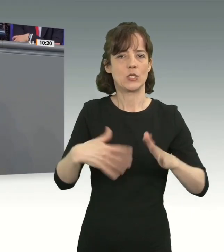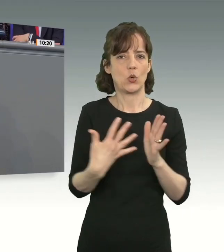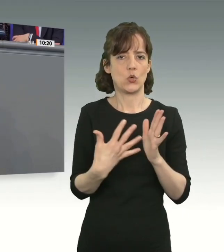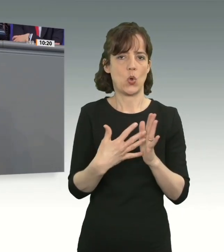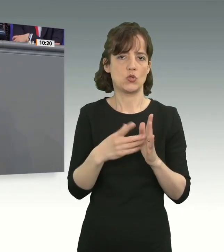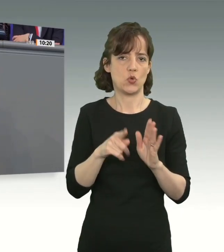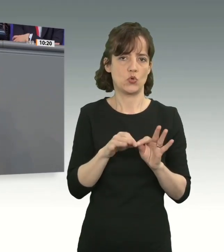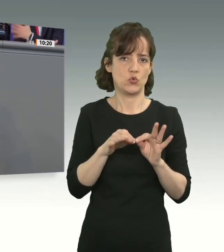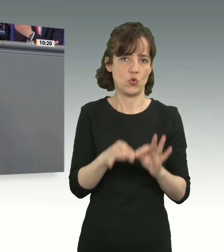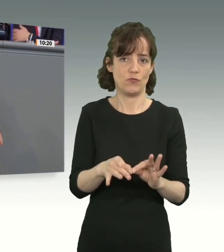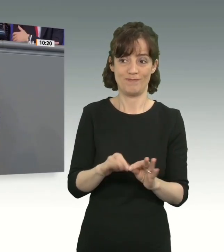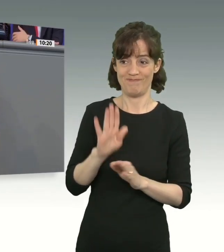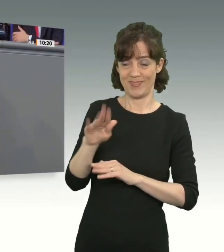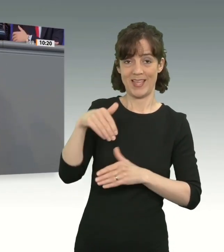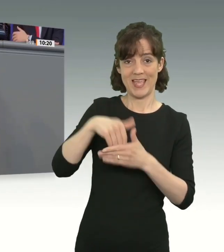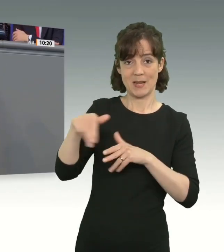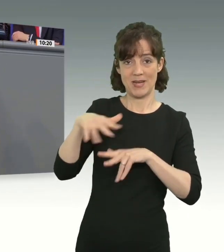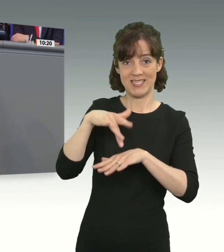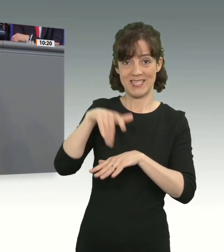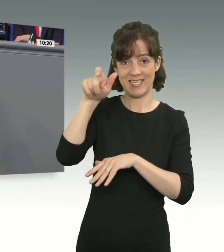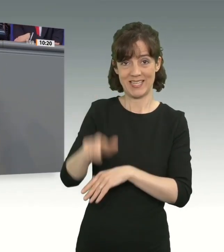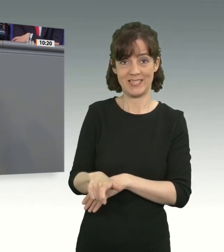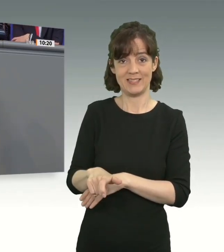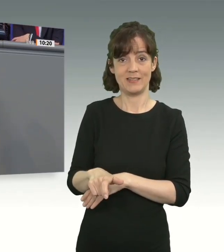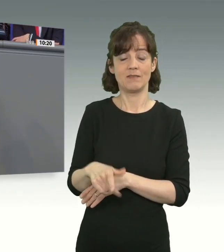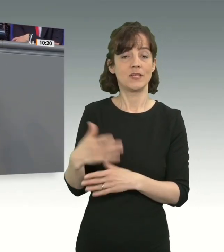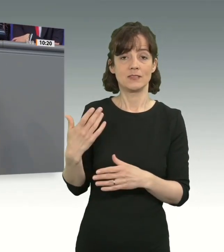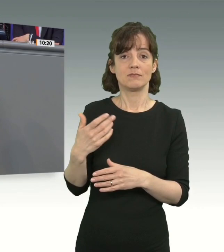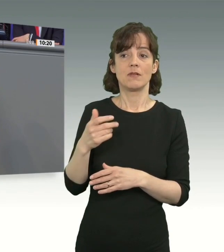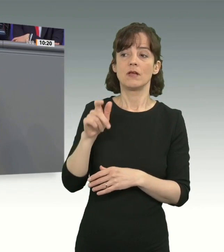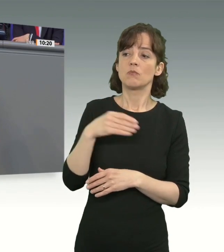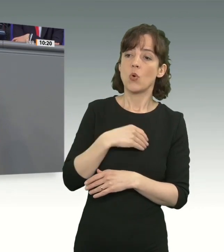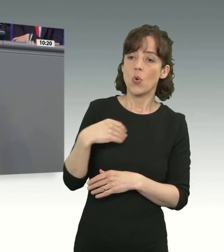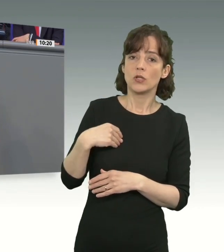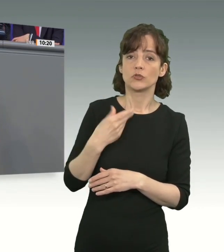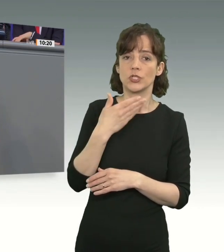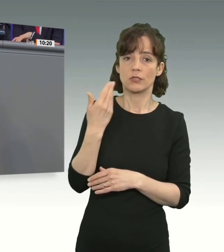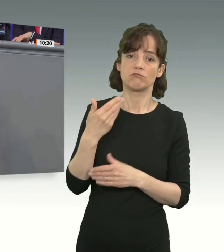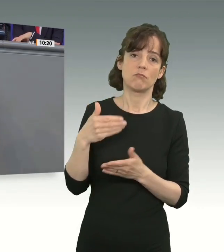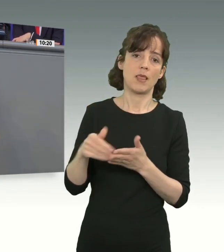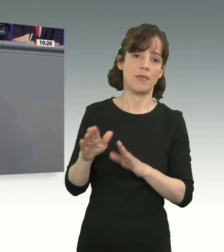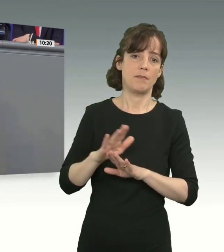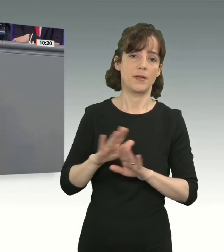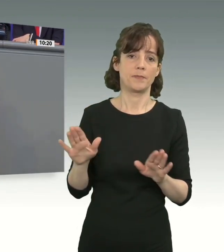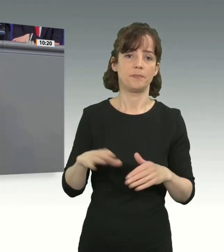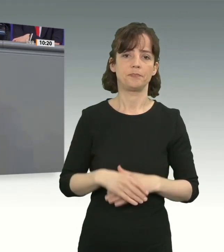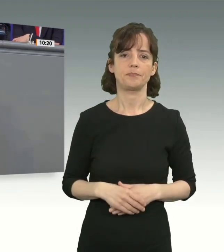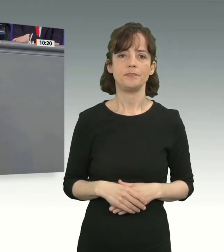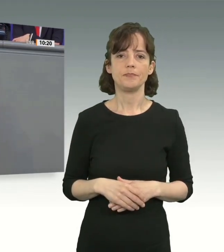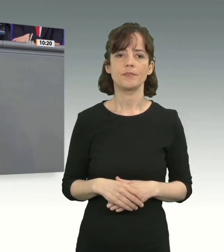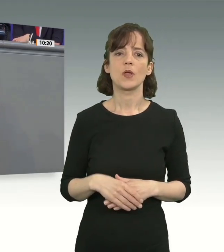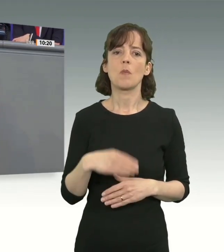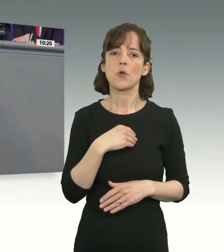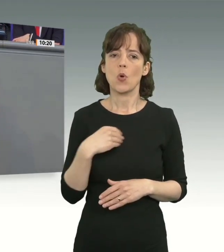Innenministerin hat dies jetzt zu Polen und Tschechien abgelehnt. Polen in den letzten drei Monaten